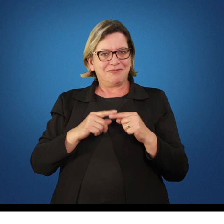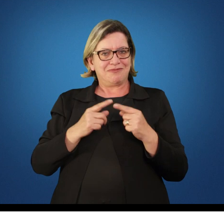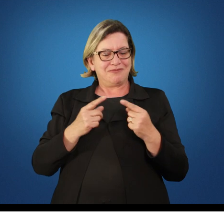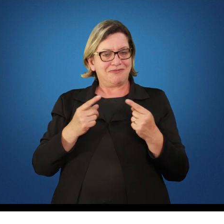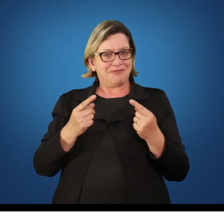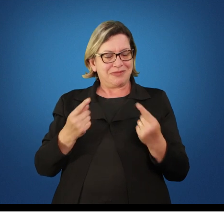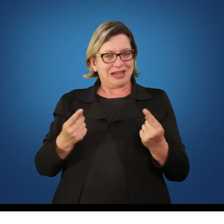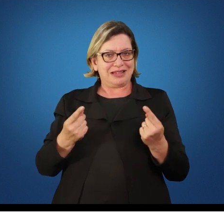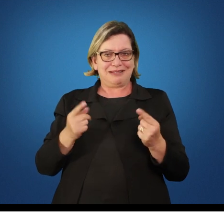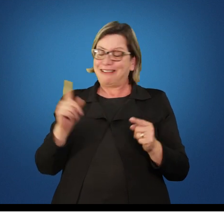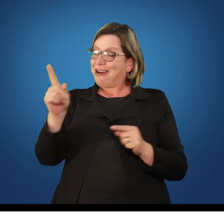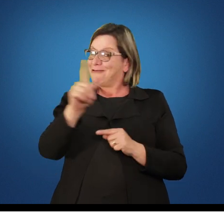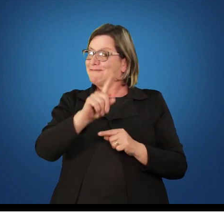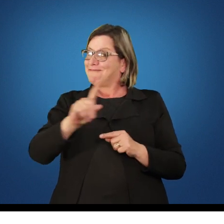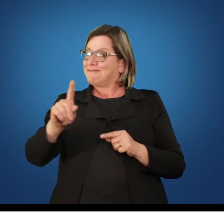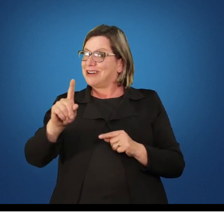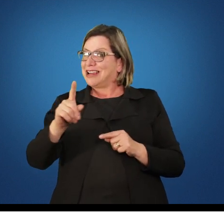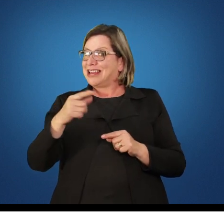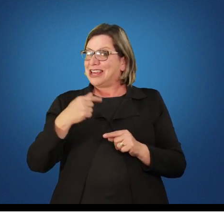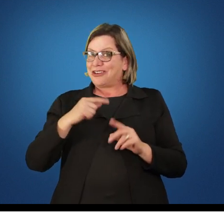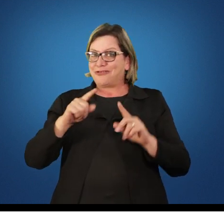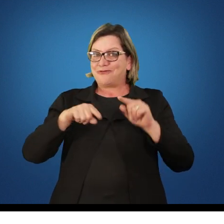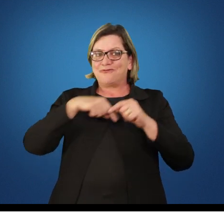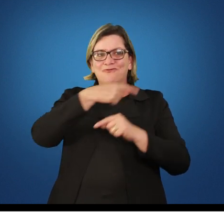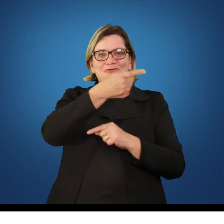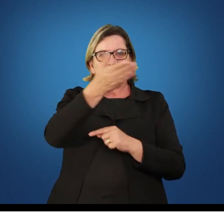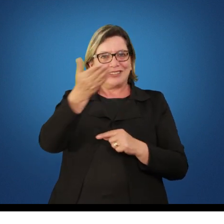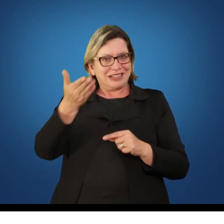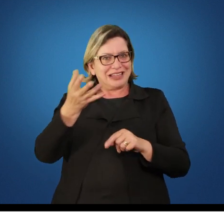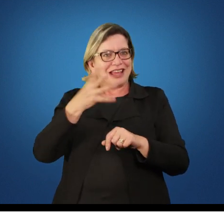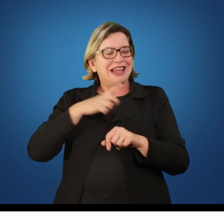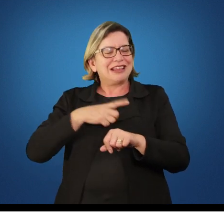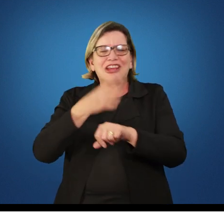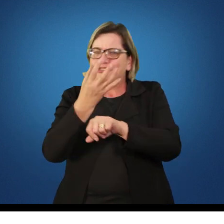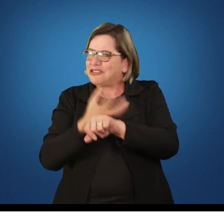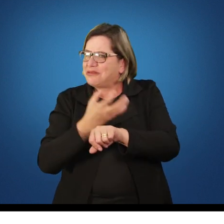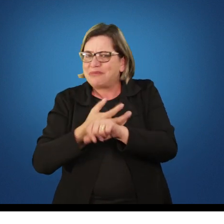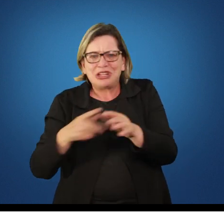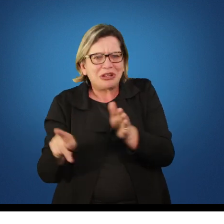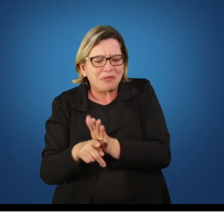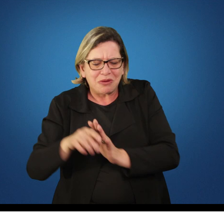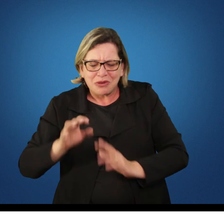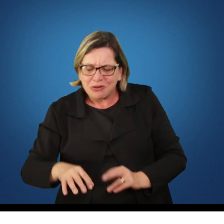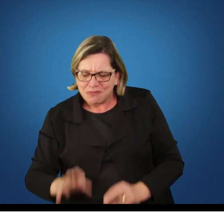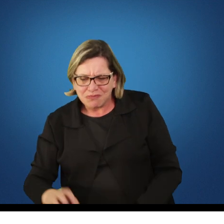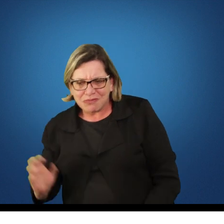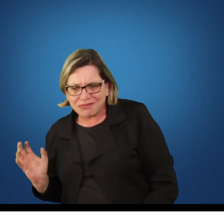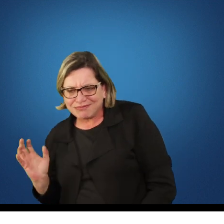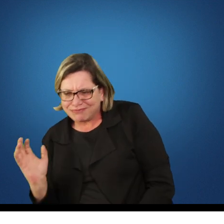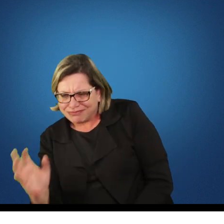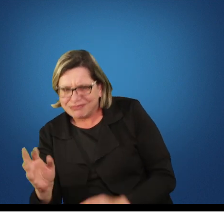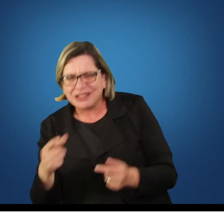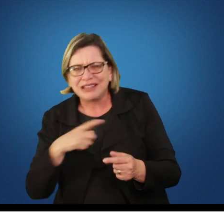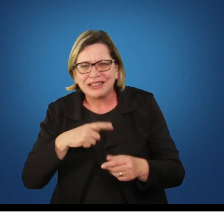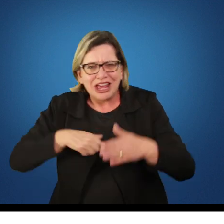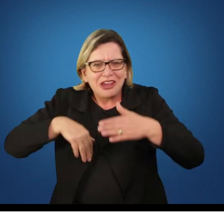Mas não, vou deixar para que a disciplina de handball fale por vocês, as disciplinas de futebol e assim